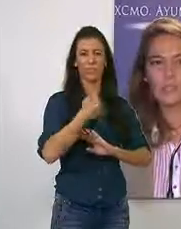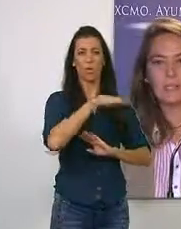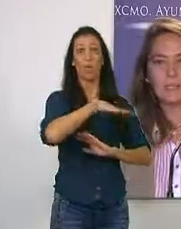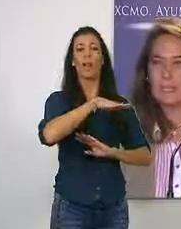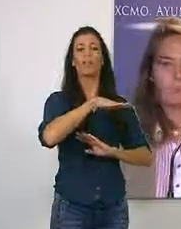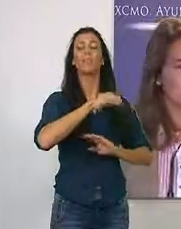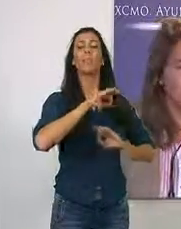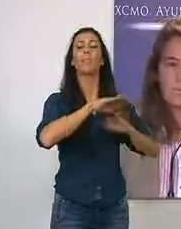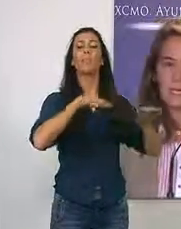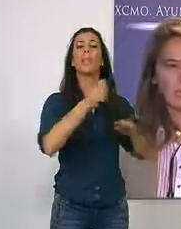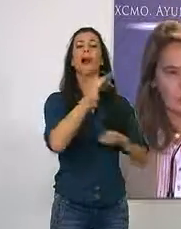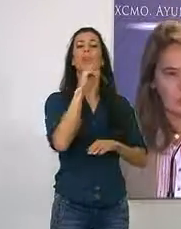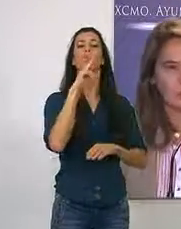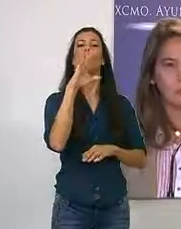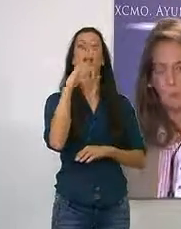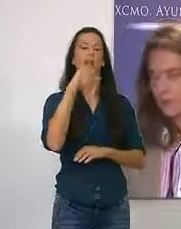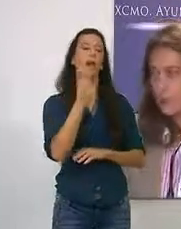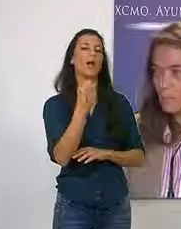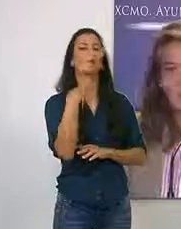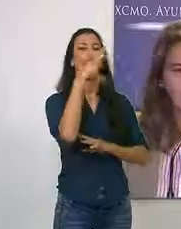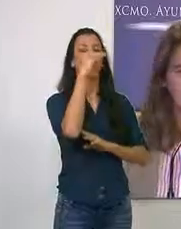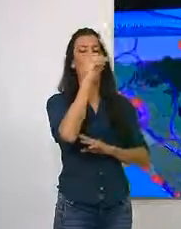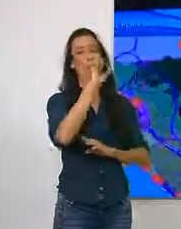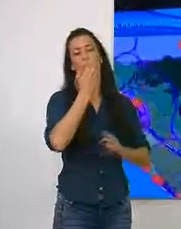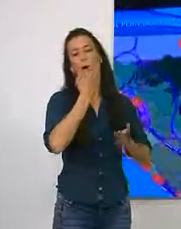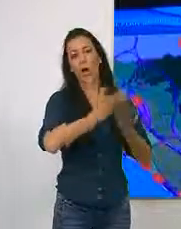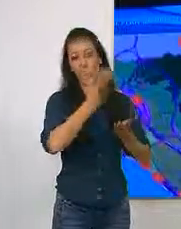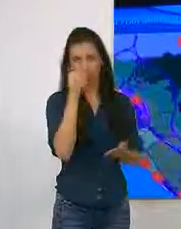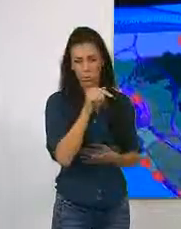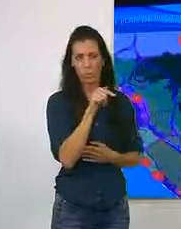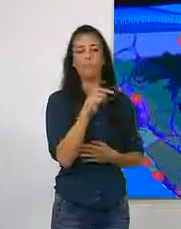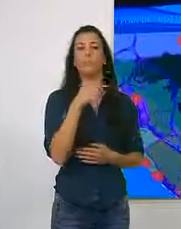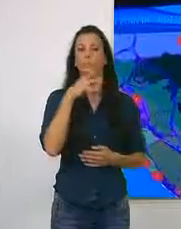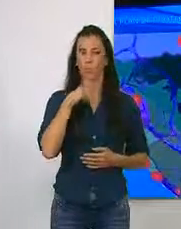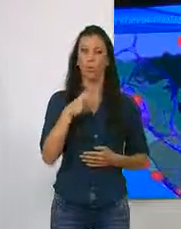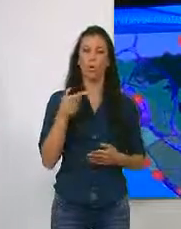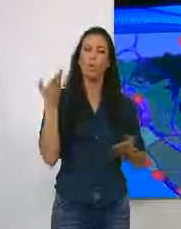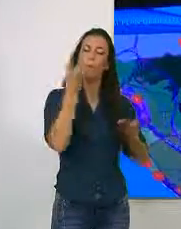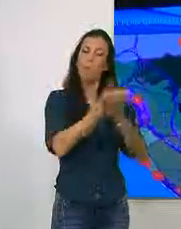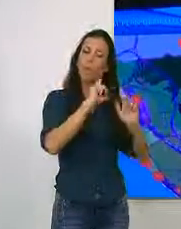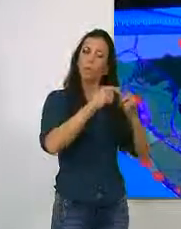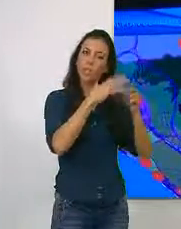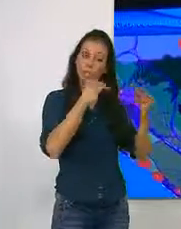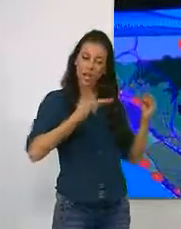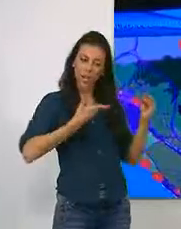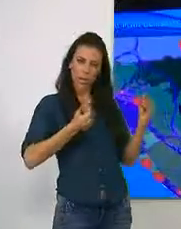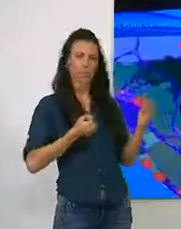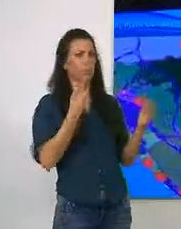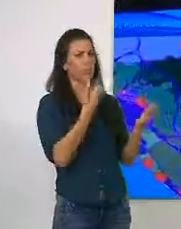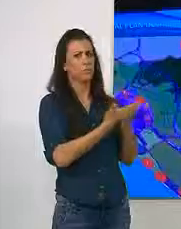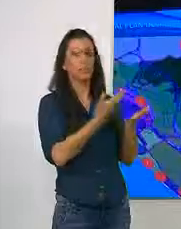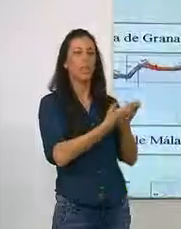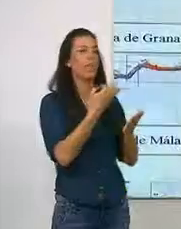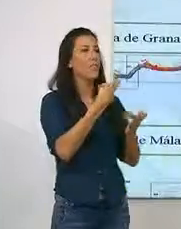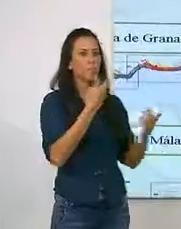playa de las Azucenas de Torre Nueva o bien de Carchuna. La alcaldesa ha pedido a la Junta de Andalucía que sea